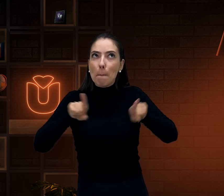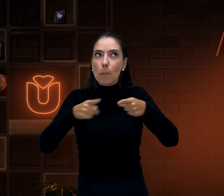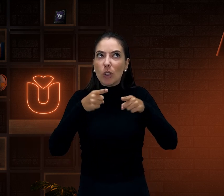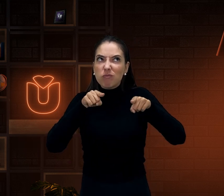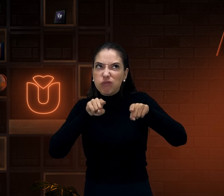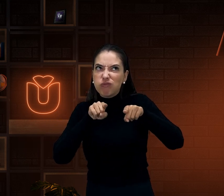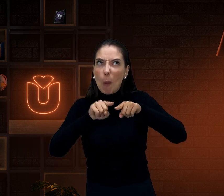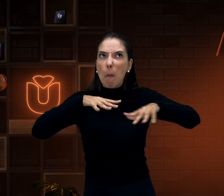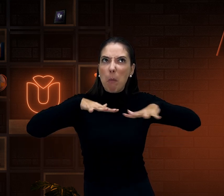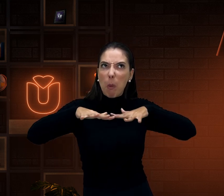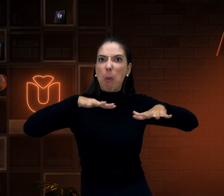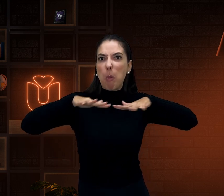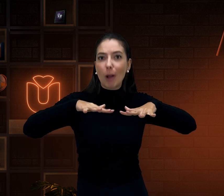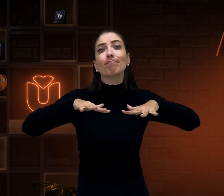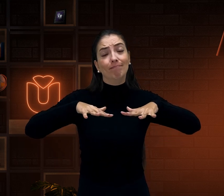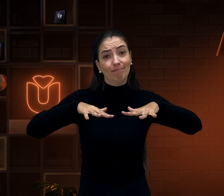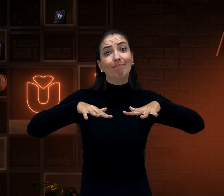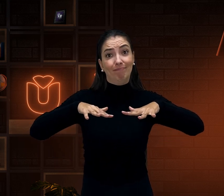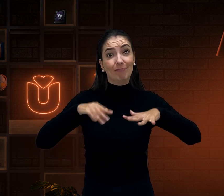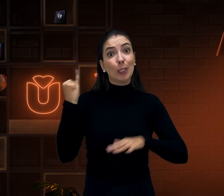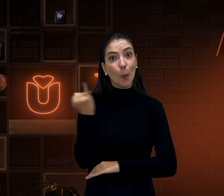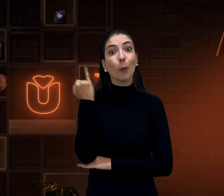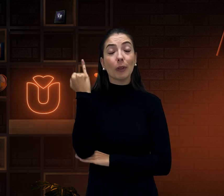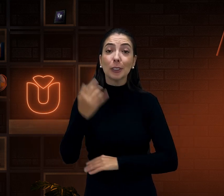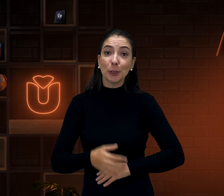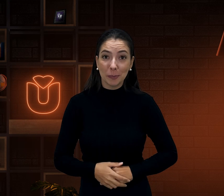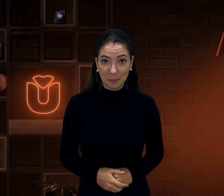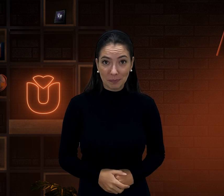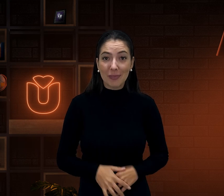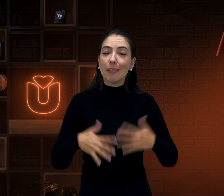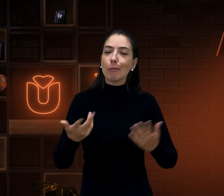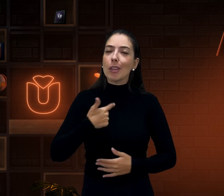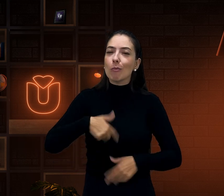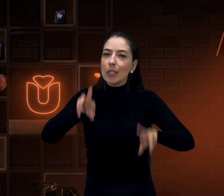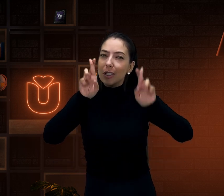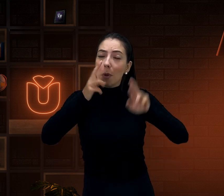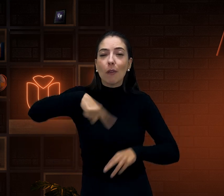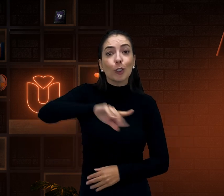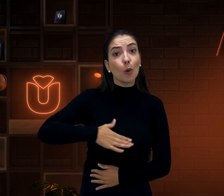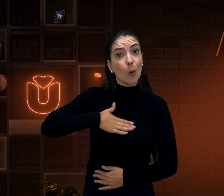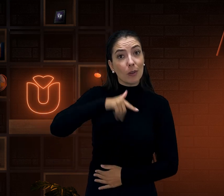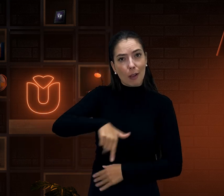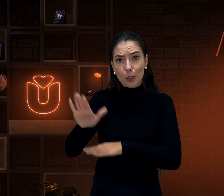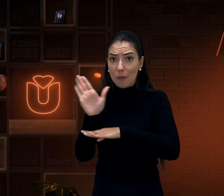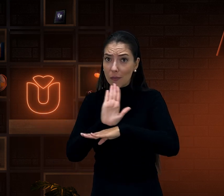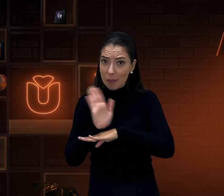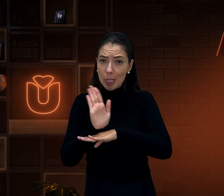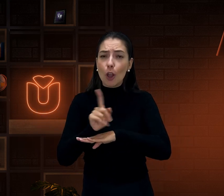a tradução simultânea com bastante movimento. É muito importante isso. Espero que vocês tenham gostado desse vídeo